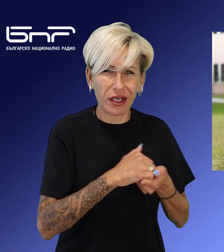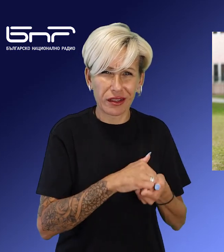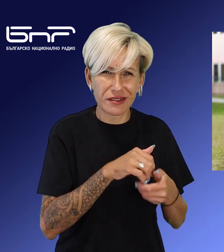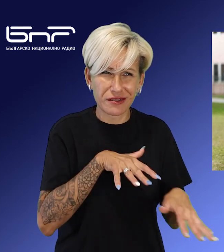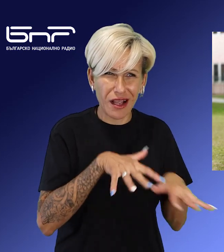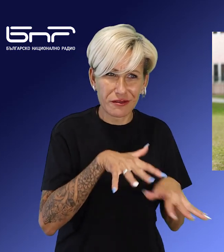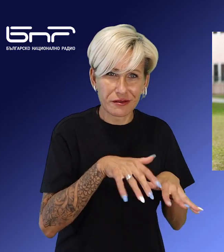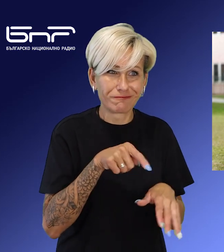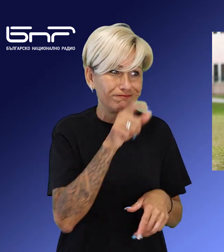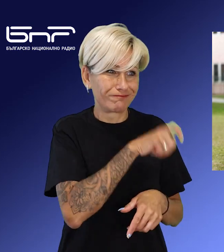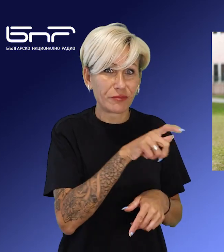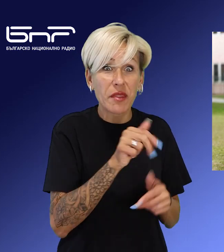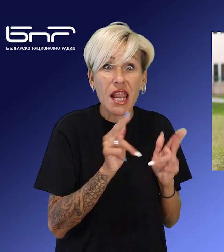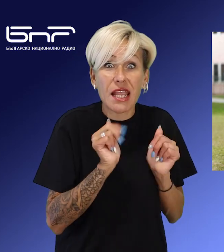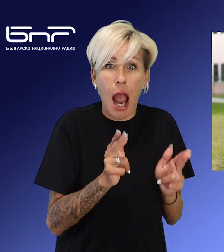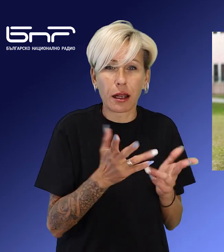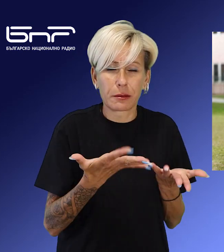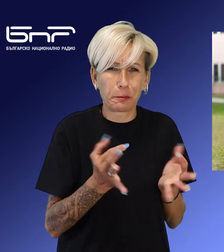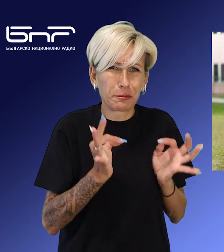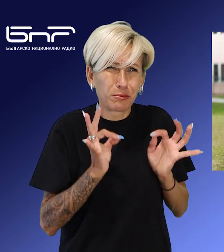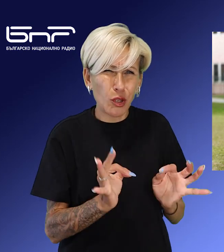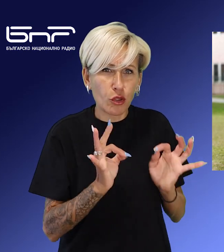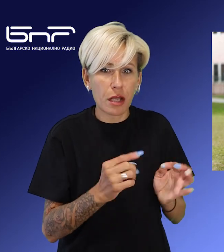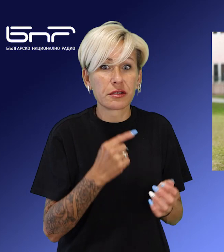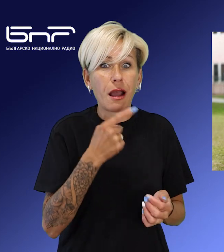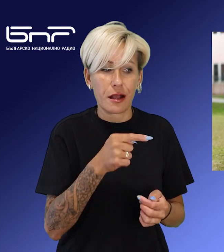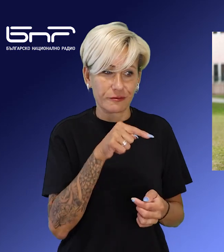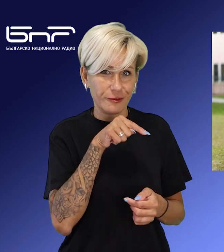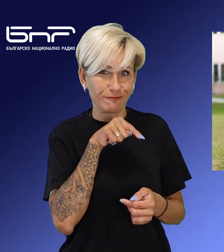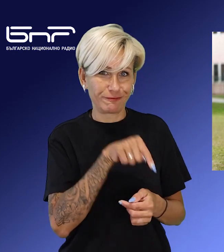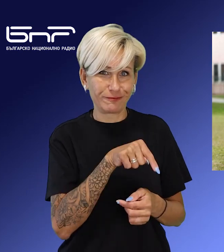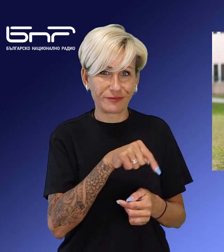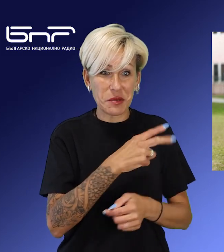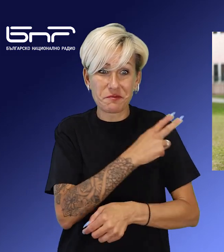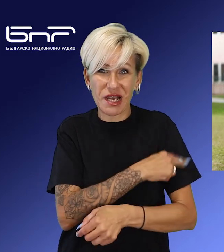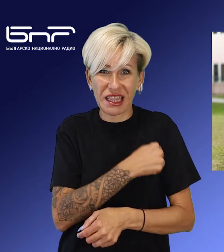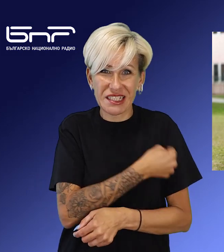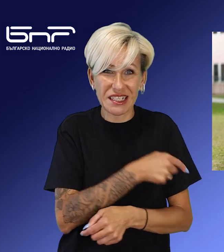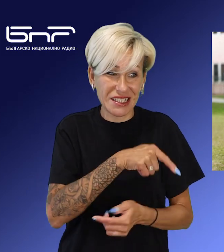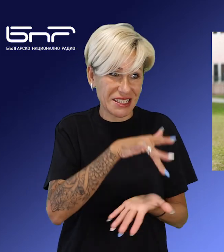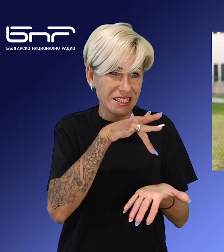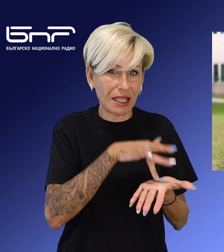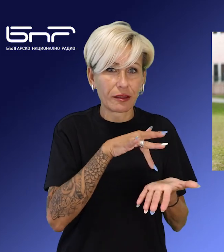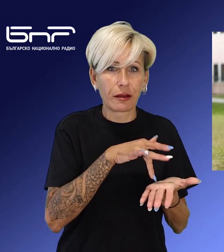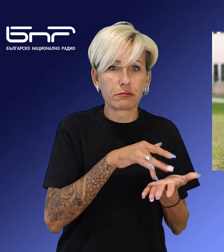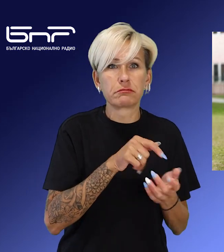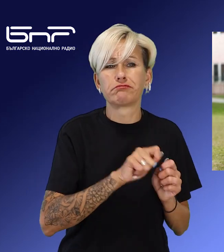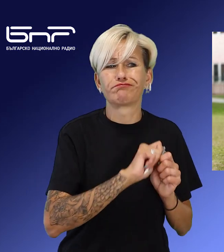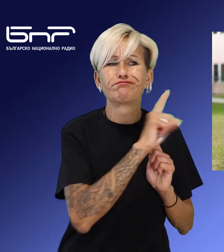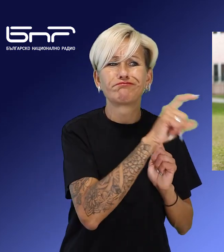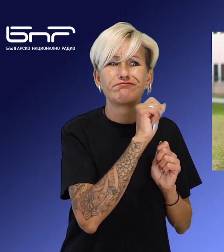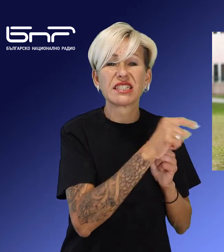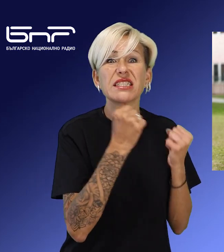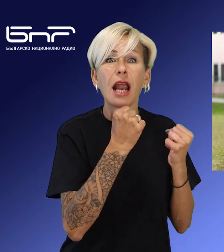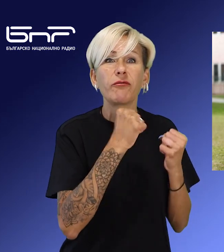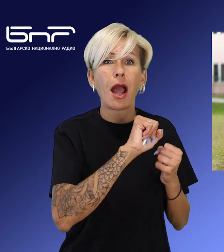действова схемата? Разлезващите са установили, че медицинският център е предавал на Националната здравна осигурителна каса протоколи за